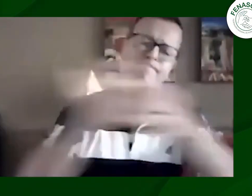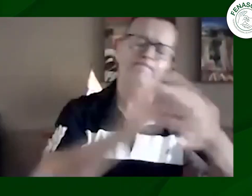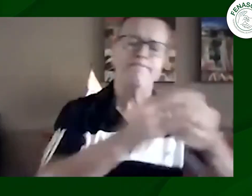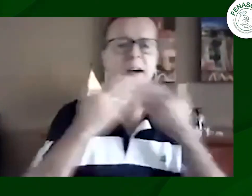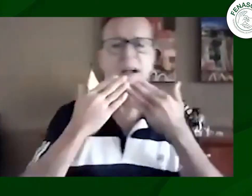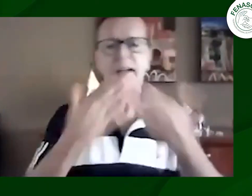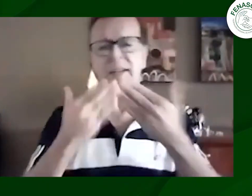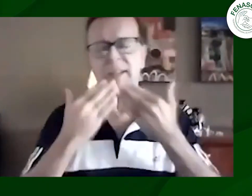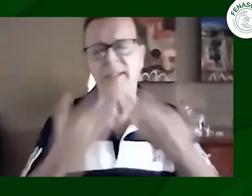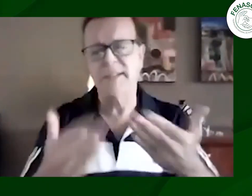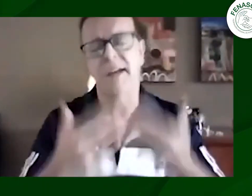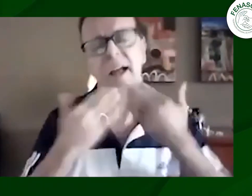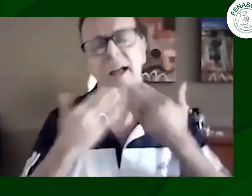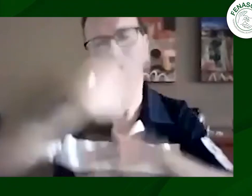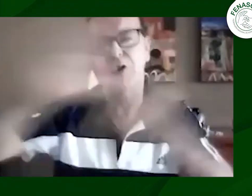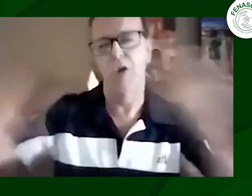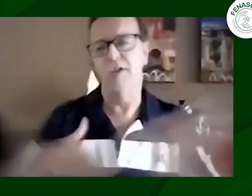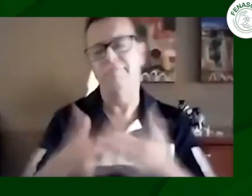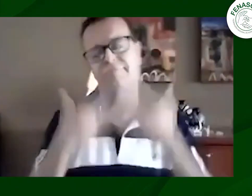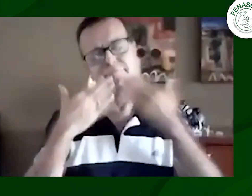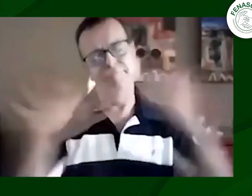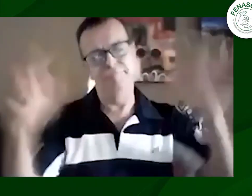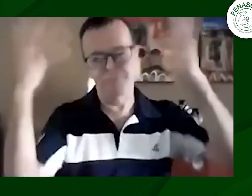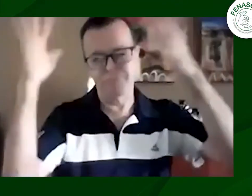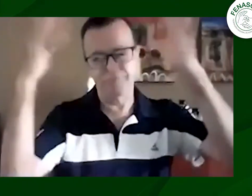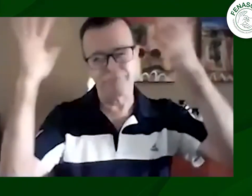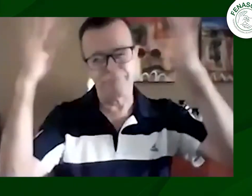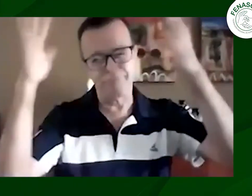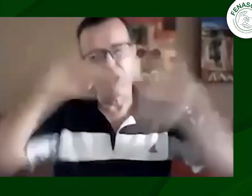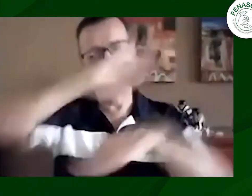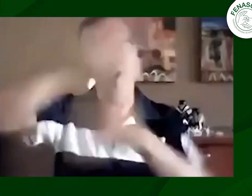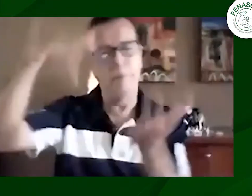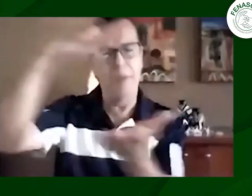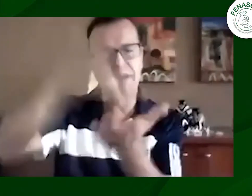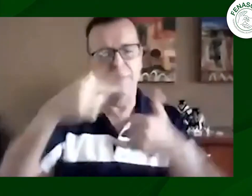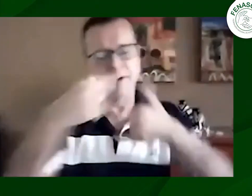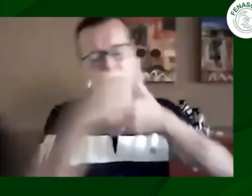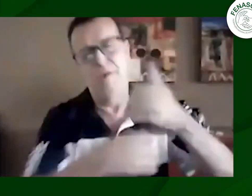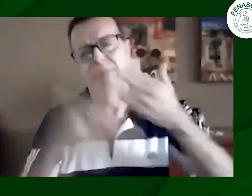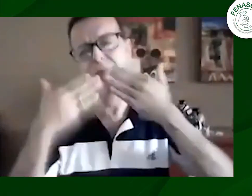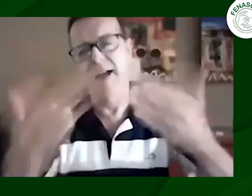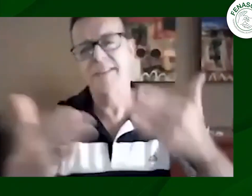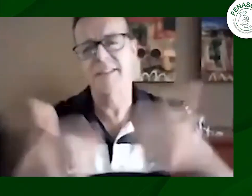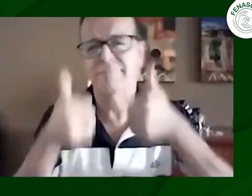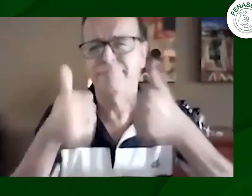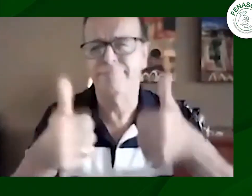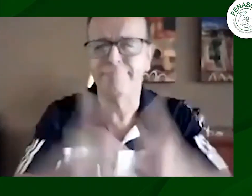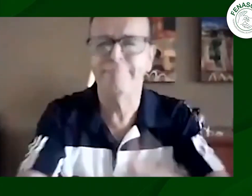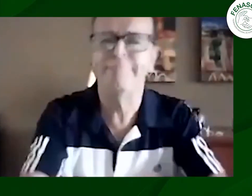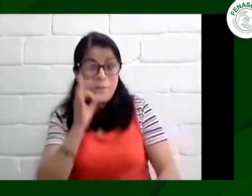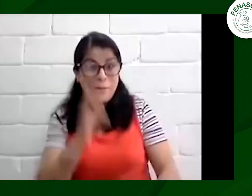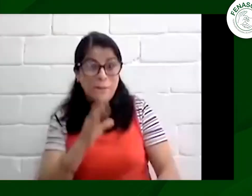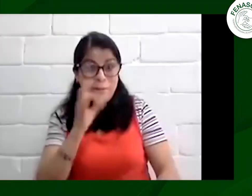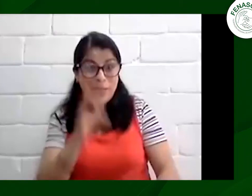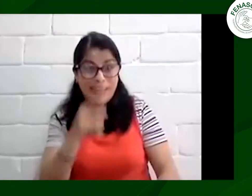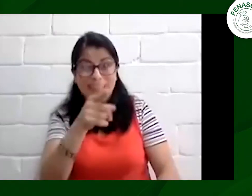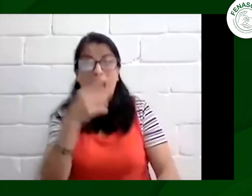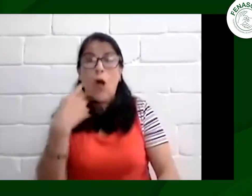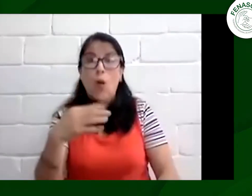sordas y que entre todos nos apoyemos por eso quiero darle las gracias a todos y mis sinceras felicitaciones a toda Colombia